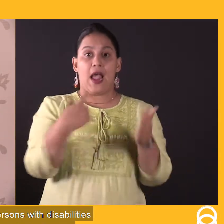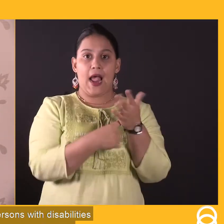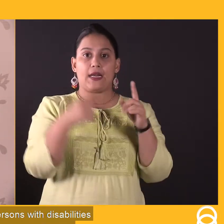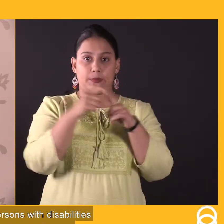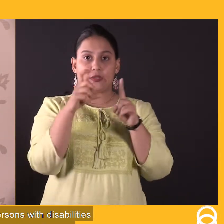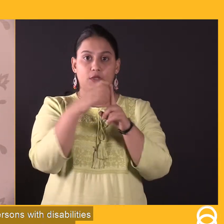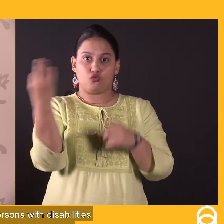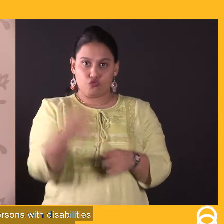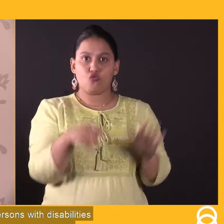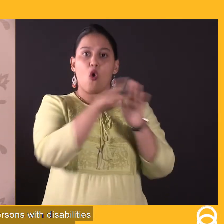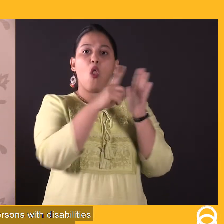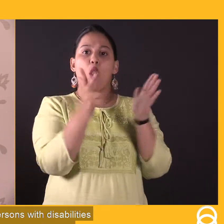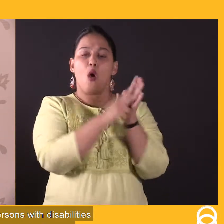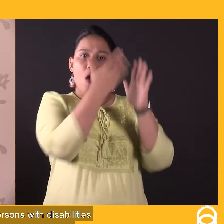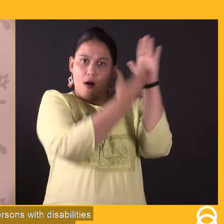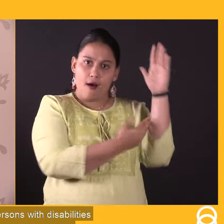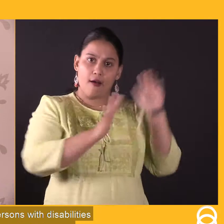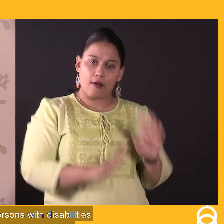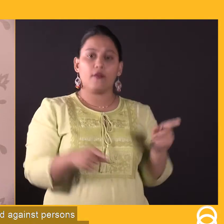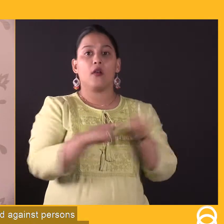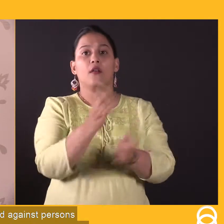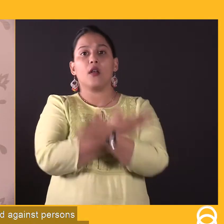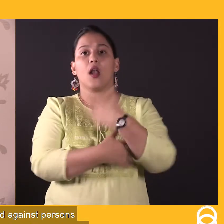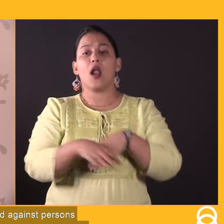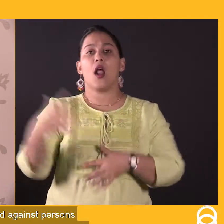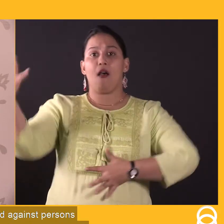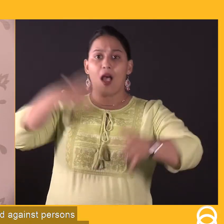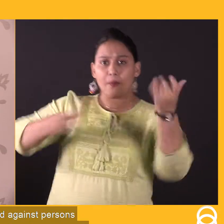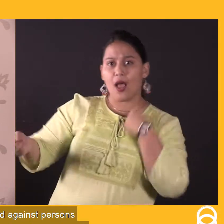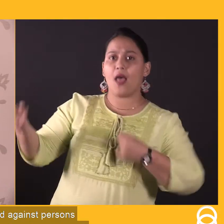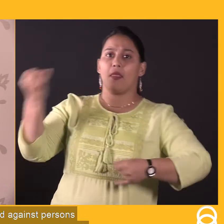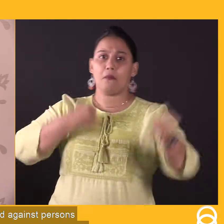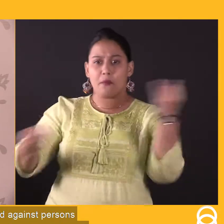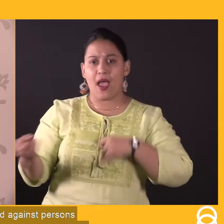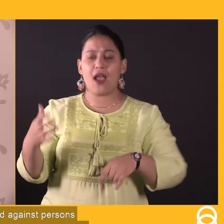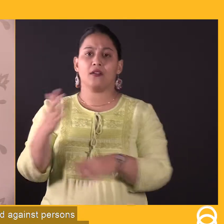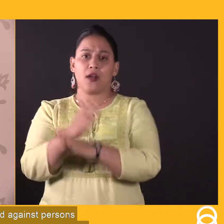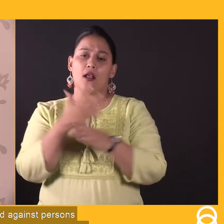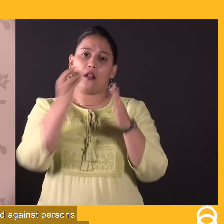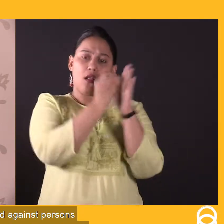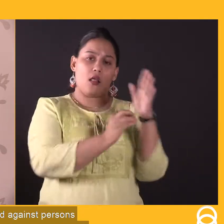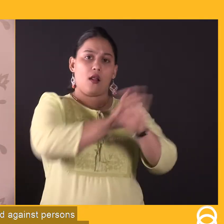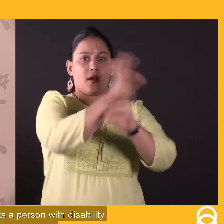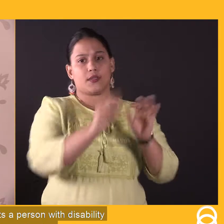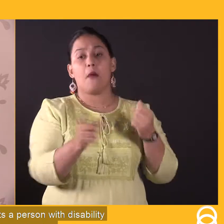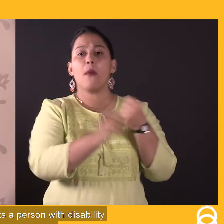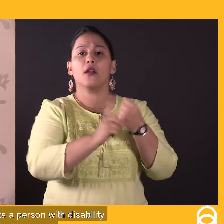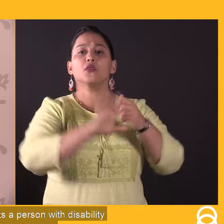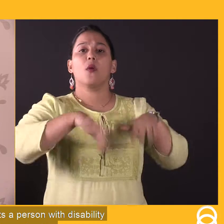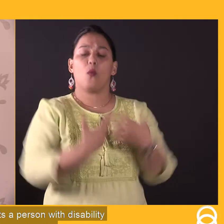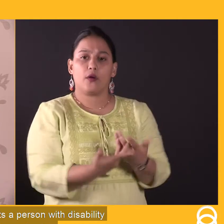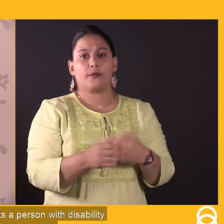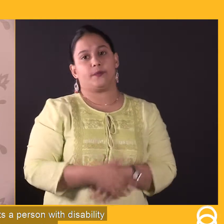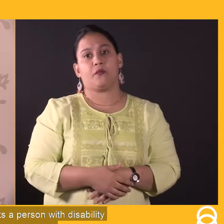बैयानवे में विकलांग व्यक्तियों के खिलाब अपराद और उसके दंड के संबन में बताया क्या है अगर कोई